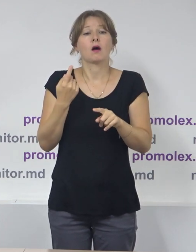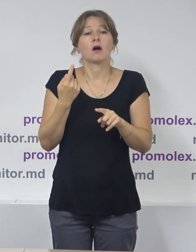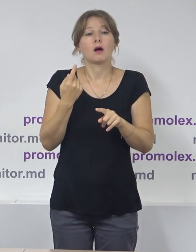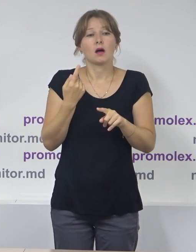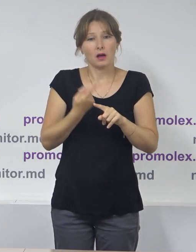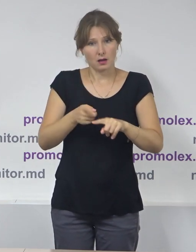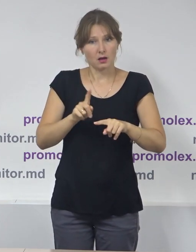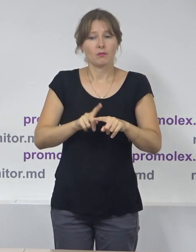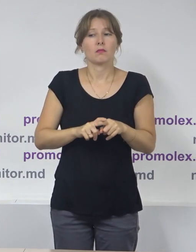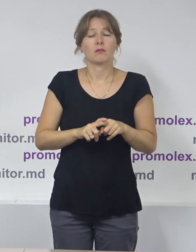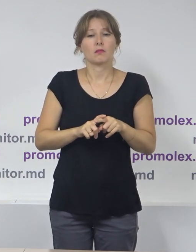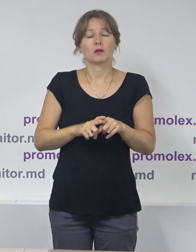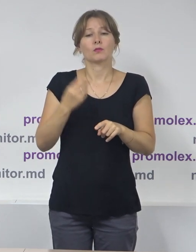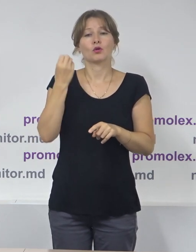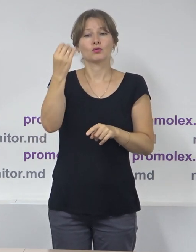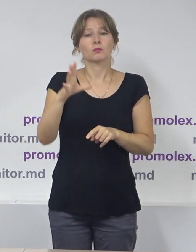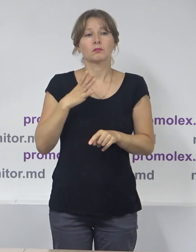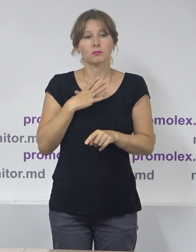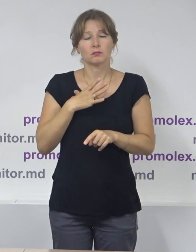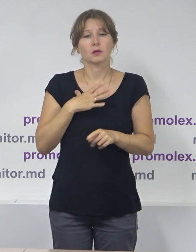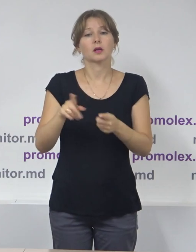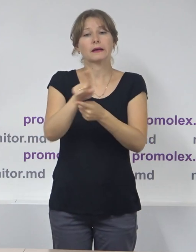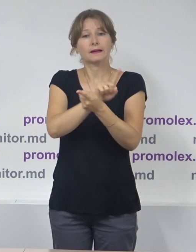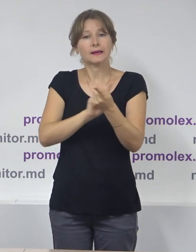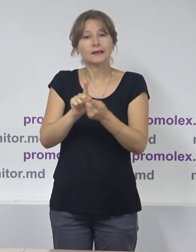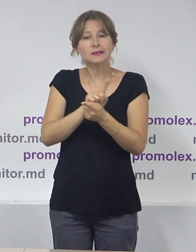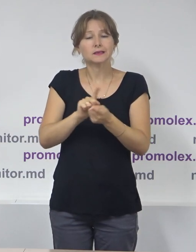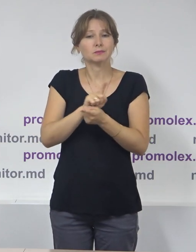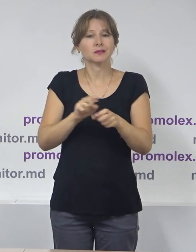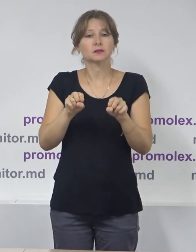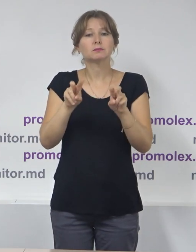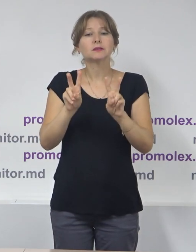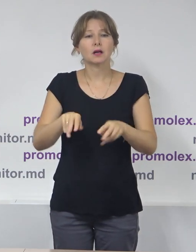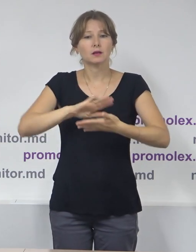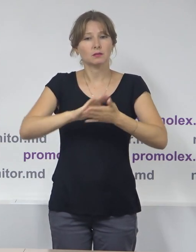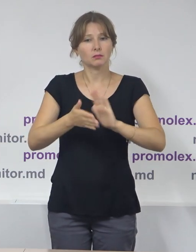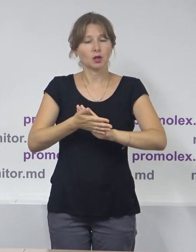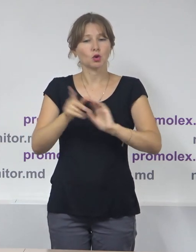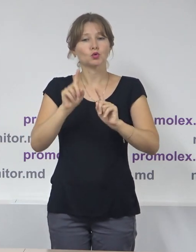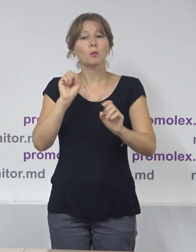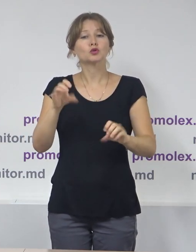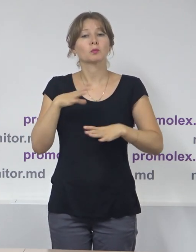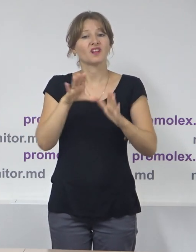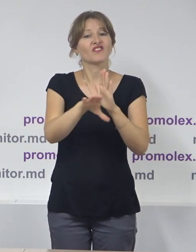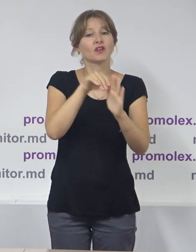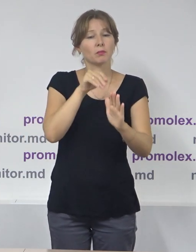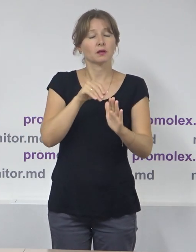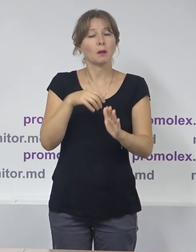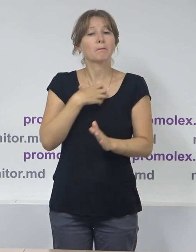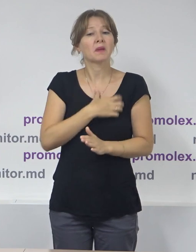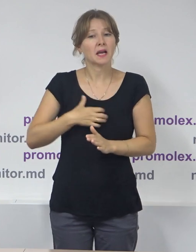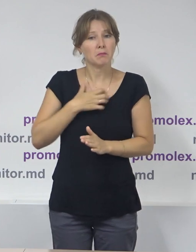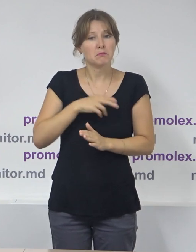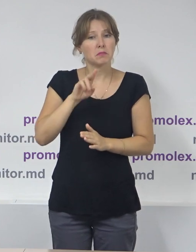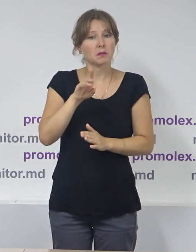modificate condițiile speciale pentru a fi ales primar, dar și au fost